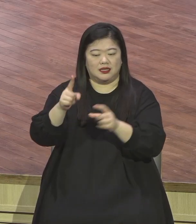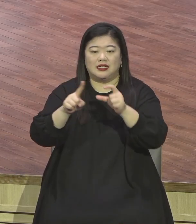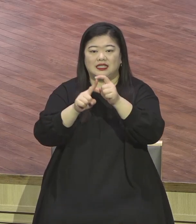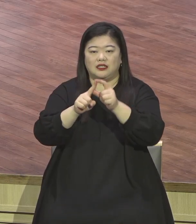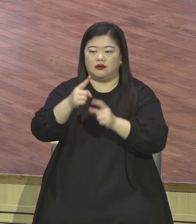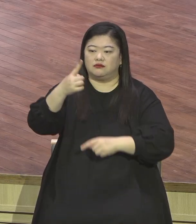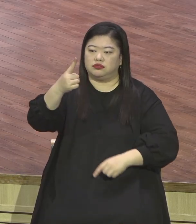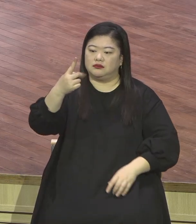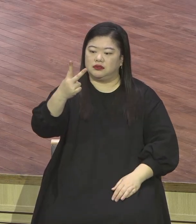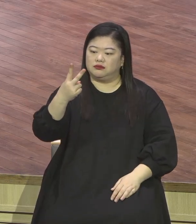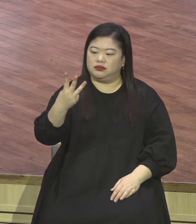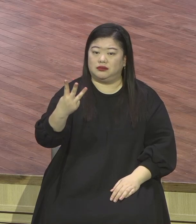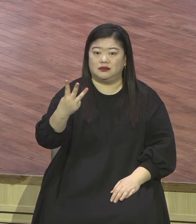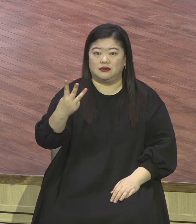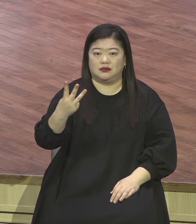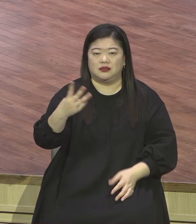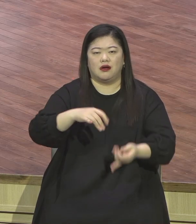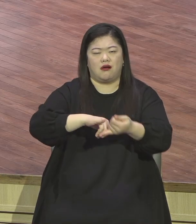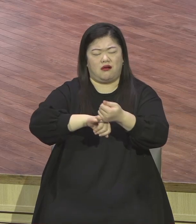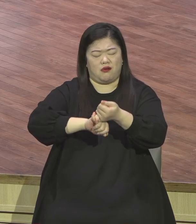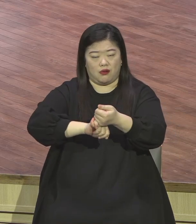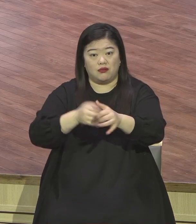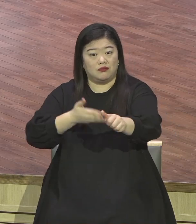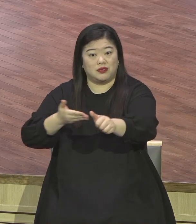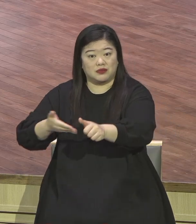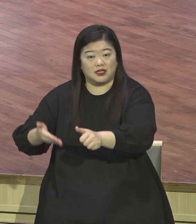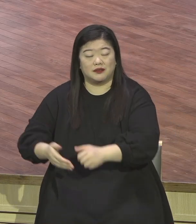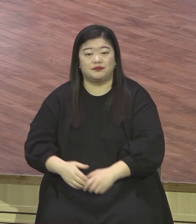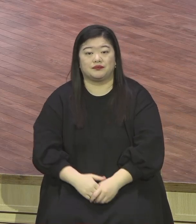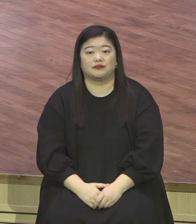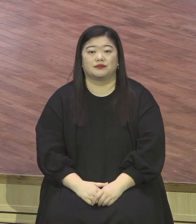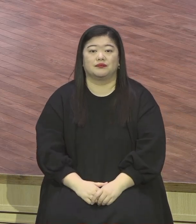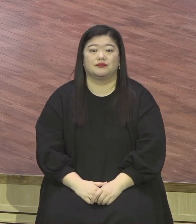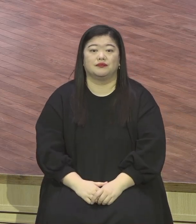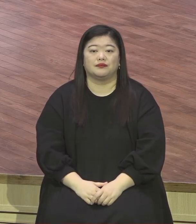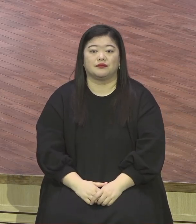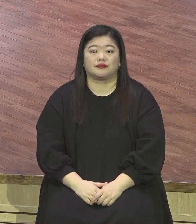새틀 위드 함께 이마누엘 하나님과 함께 그래서 원리스